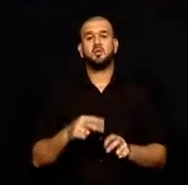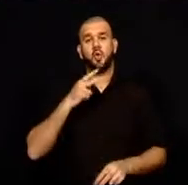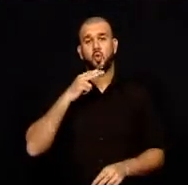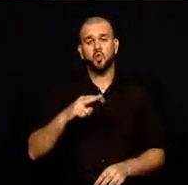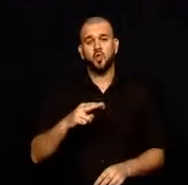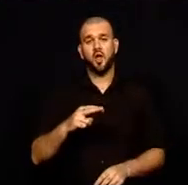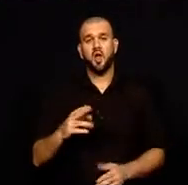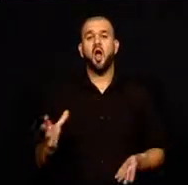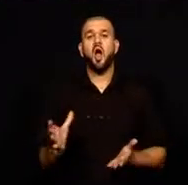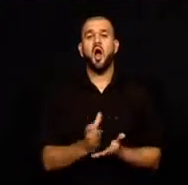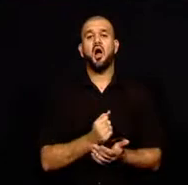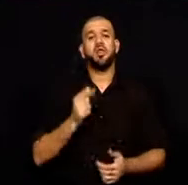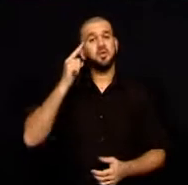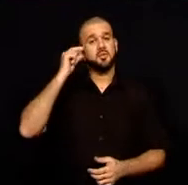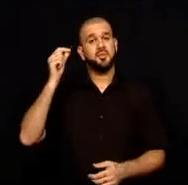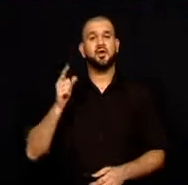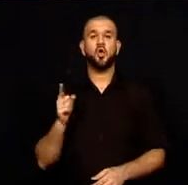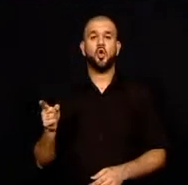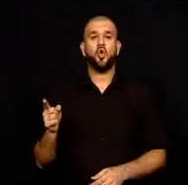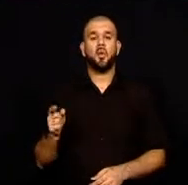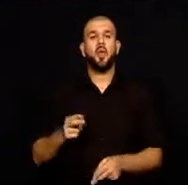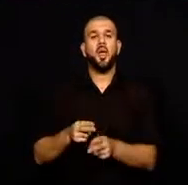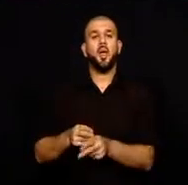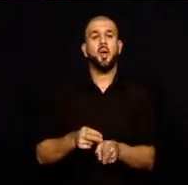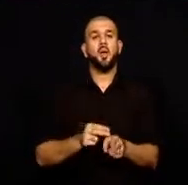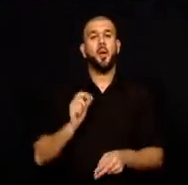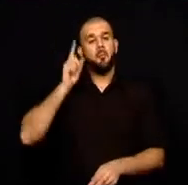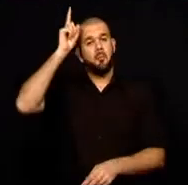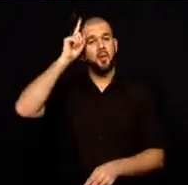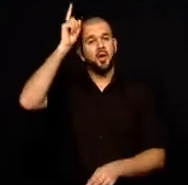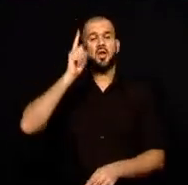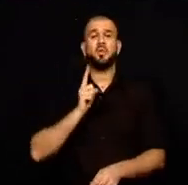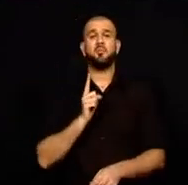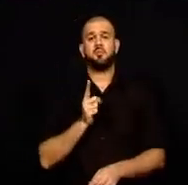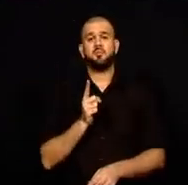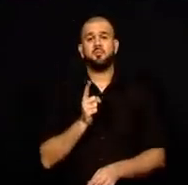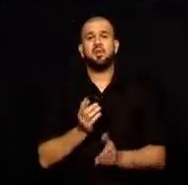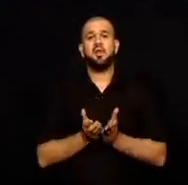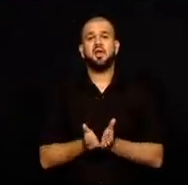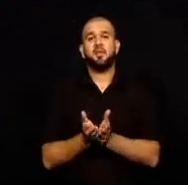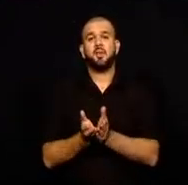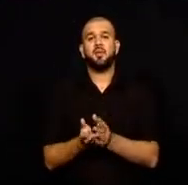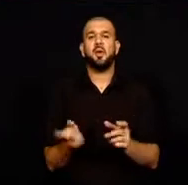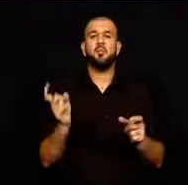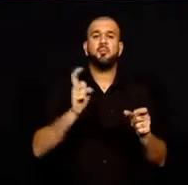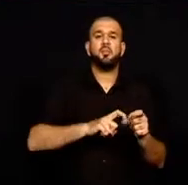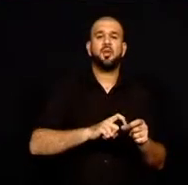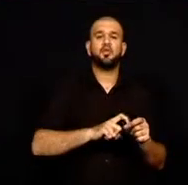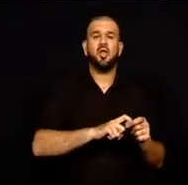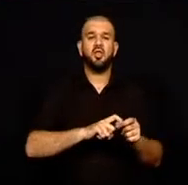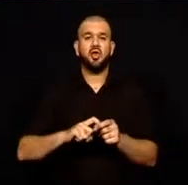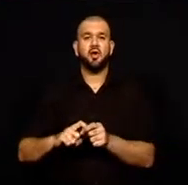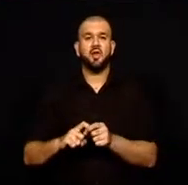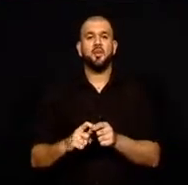olarak Kanal Sim'e konuşarak, aldığımız bilgiye göre balinanın bir geminin